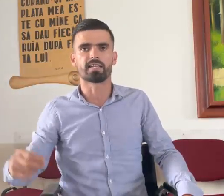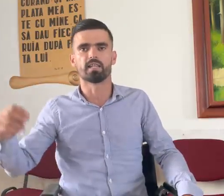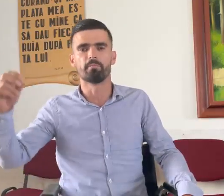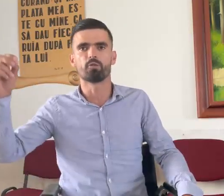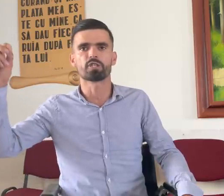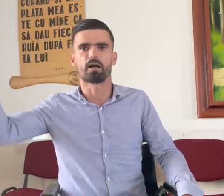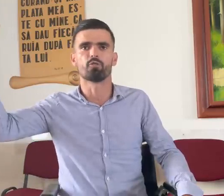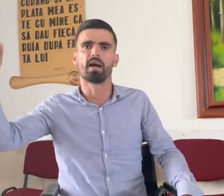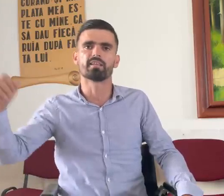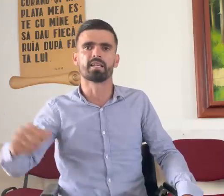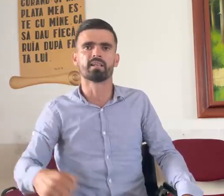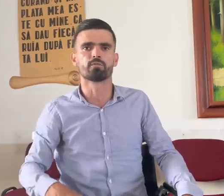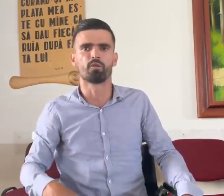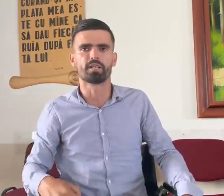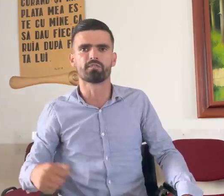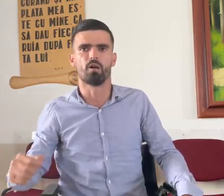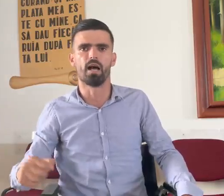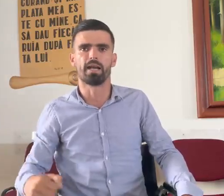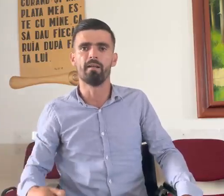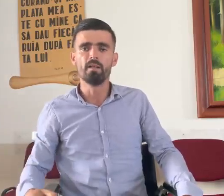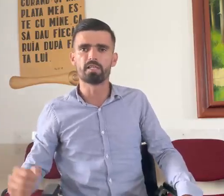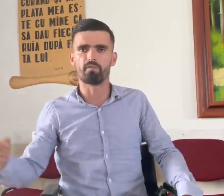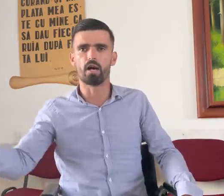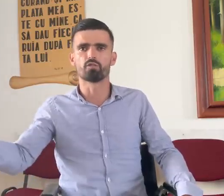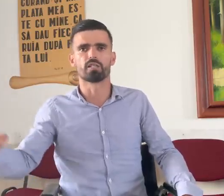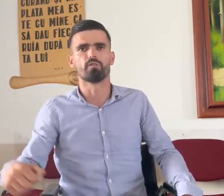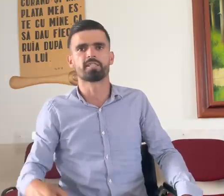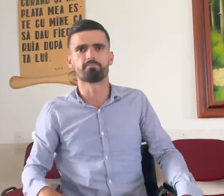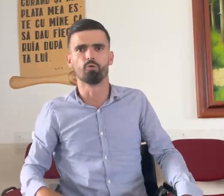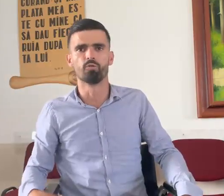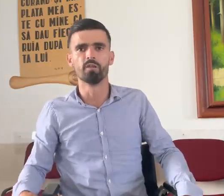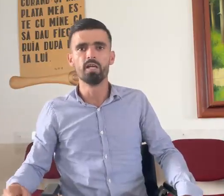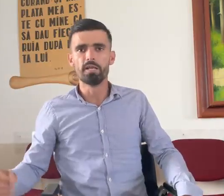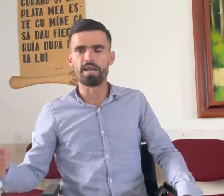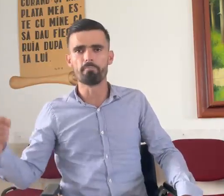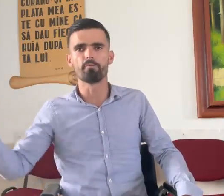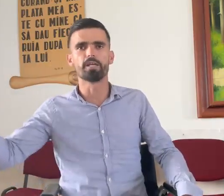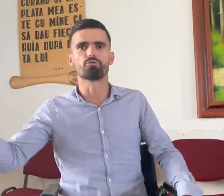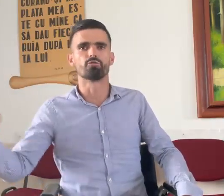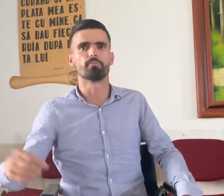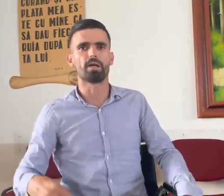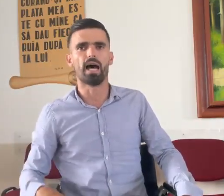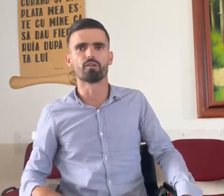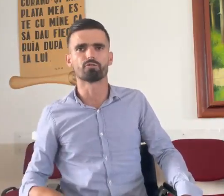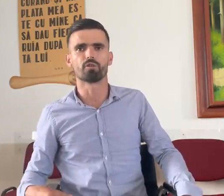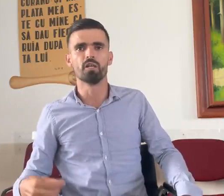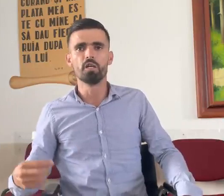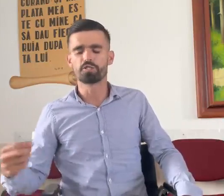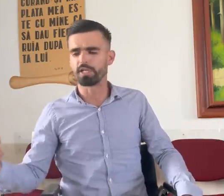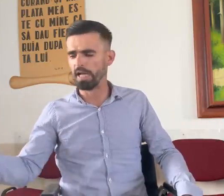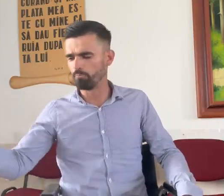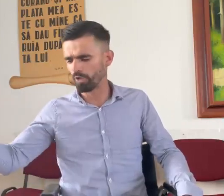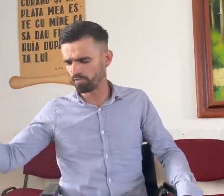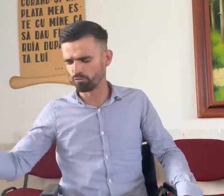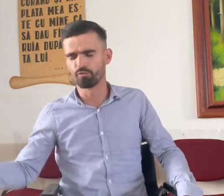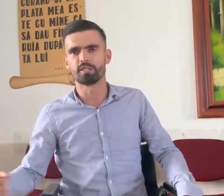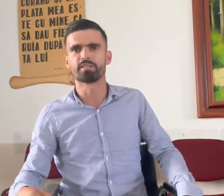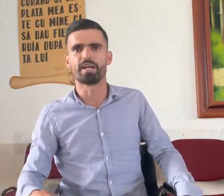tatăl meu și acum este în întorchisoare. Dar vreau să vă spun, ne-am iubit unul pe altul și când a murit unul dintre